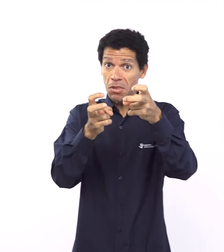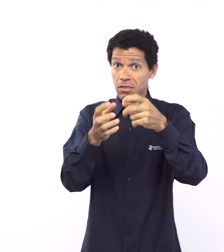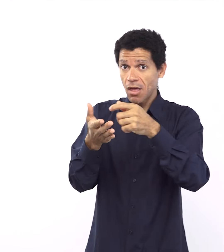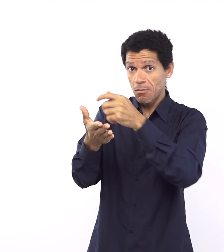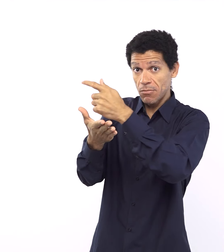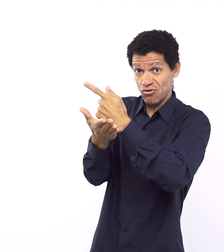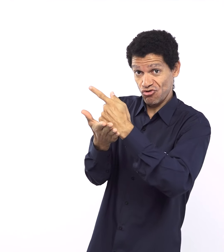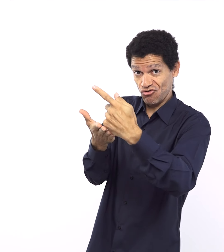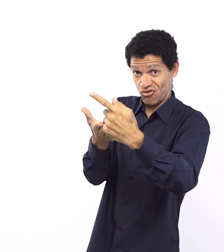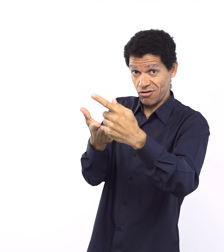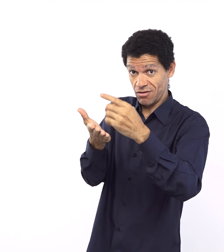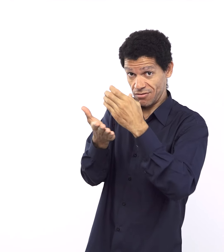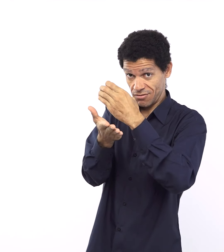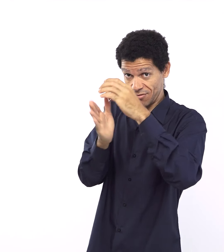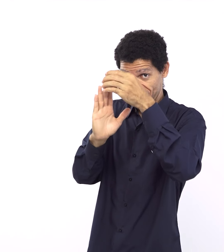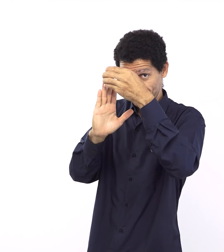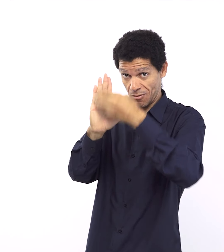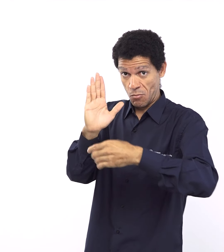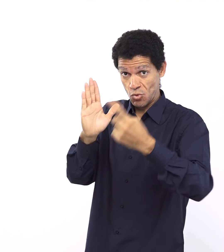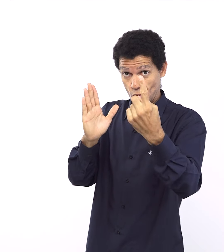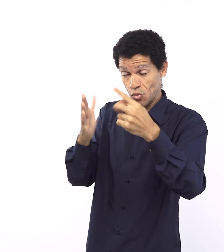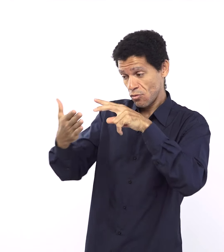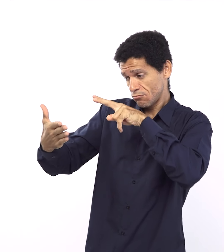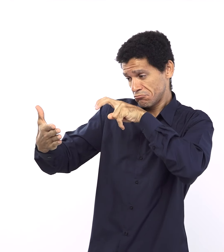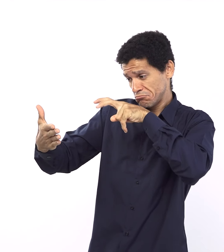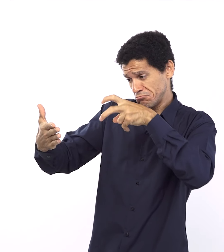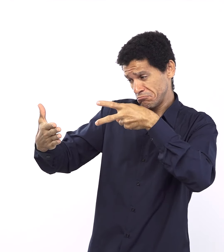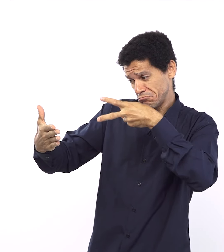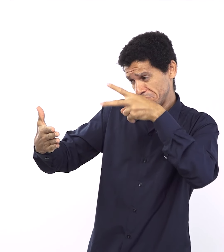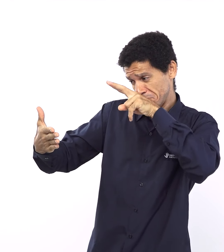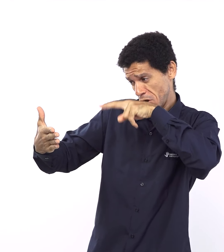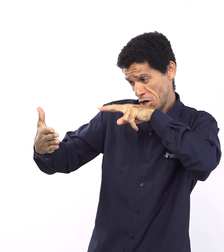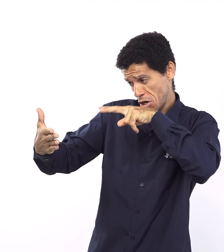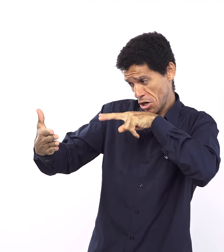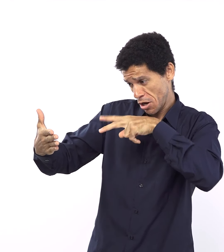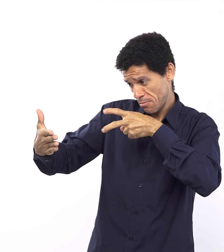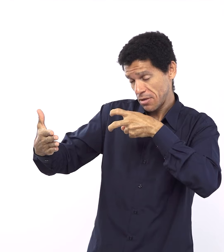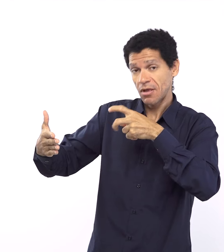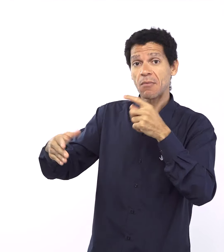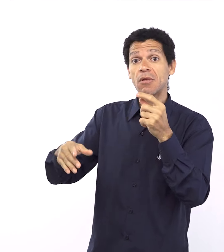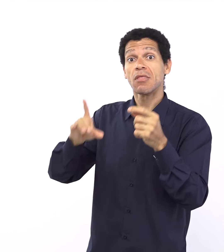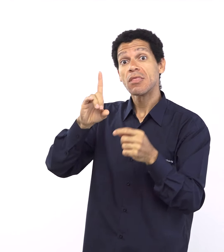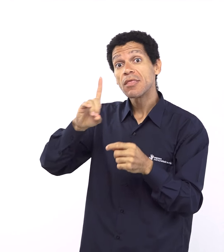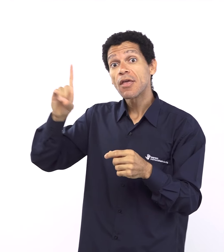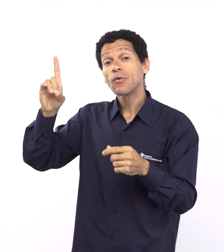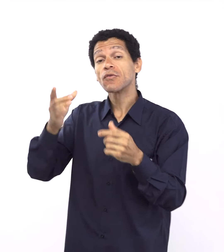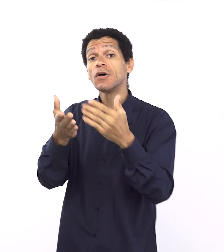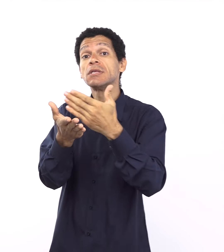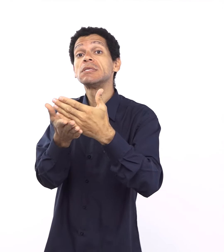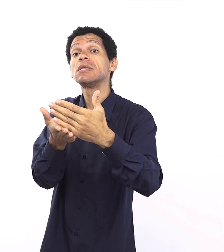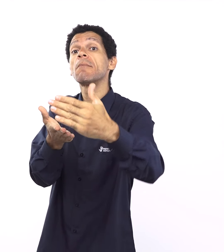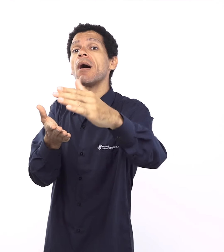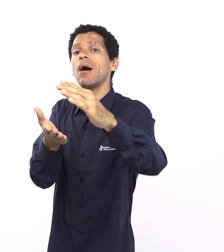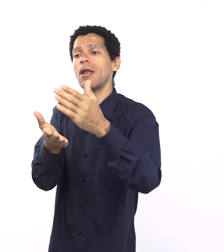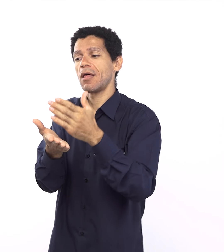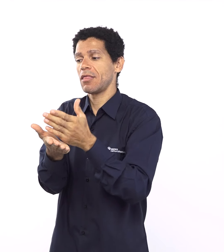parte de um processo que é criar o mundo perfeito de Deus. Se a gente vai para Gênesis 2, o homem é separado de si mesmo, né?